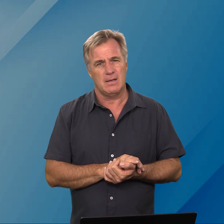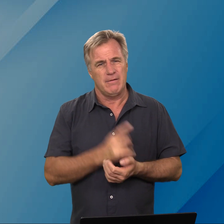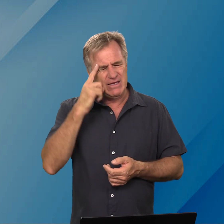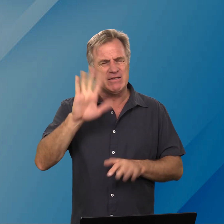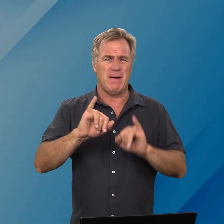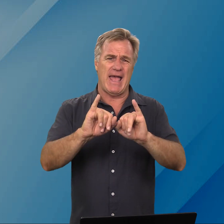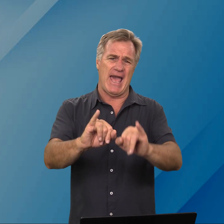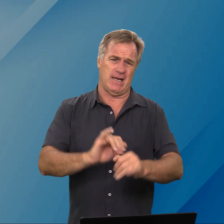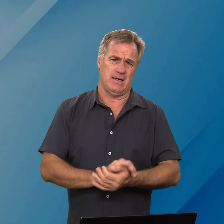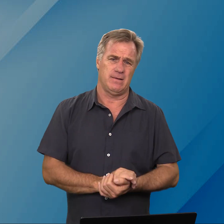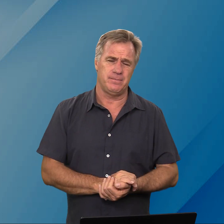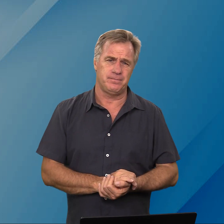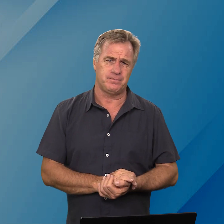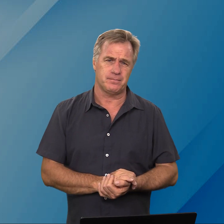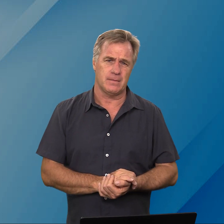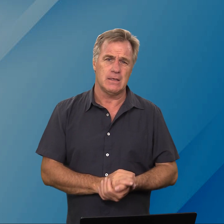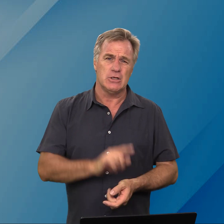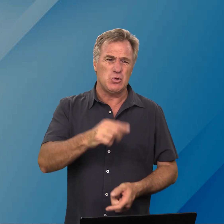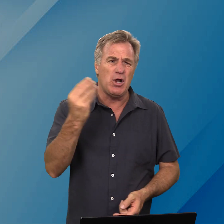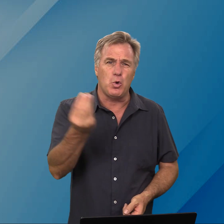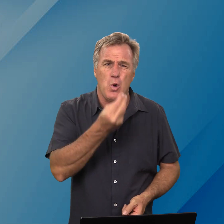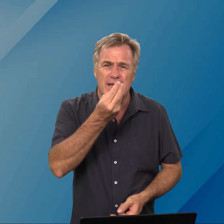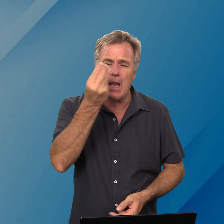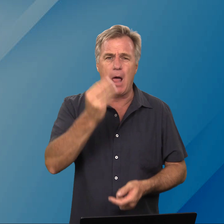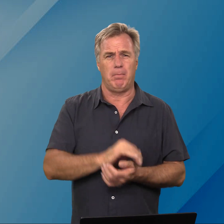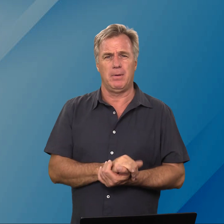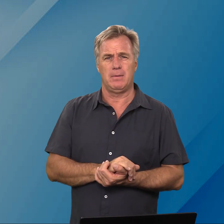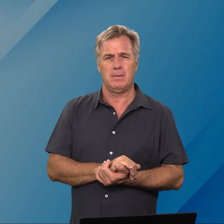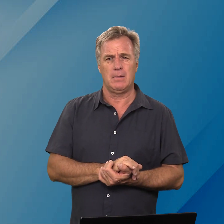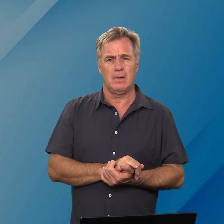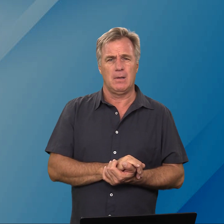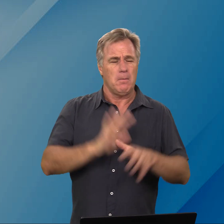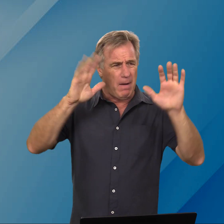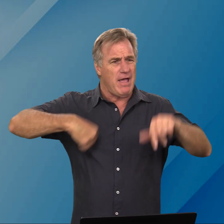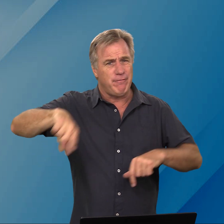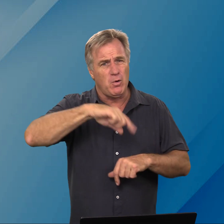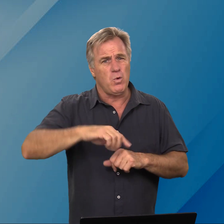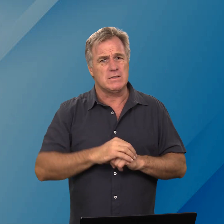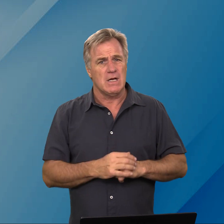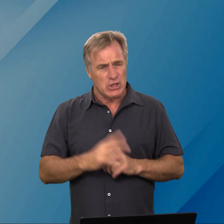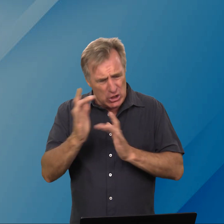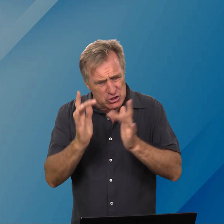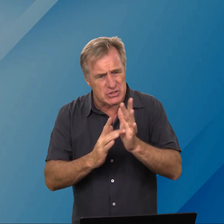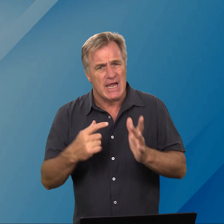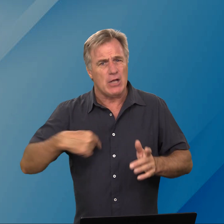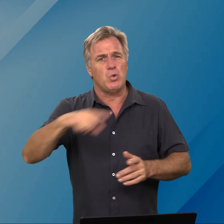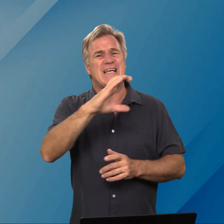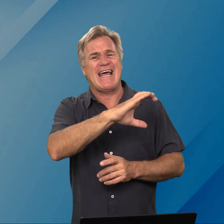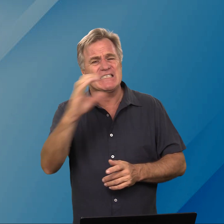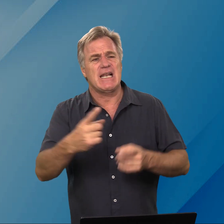weet jy wat is baie erg so rookende lamp baie van ons jesus het ons christen